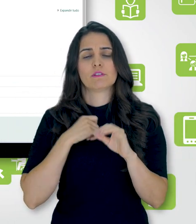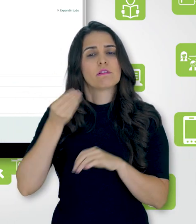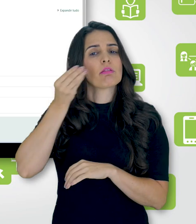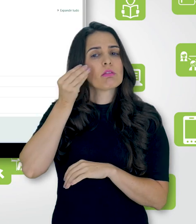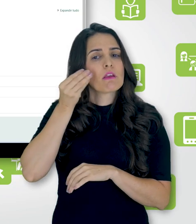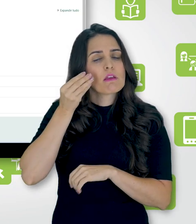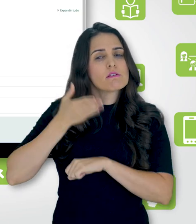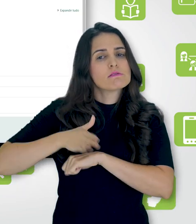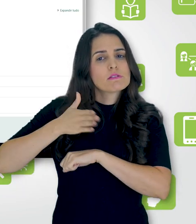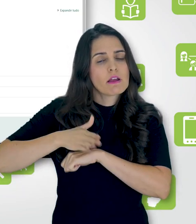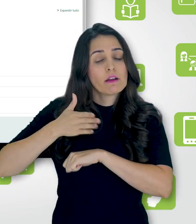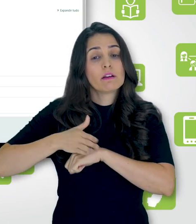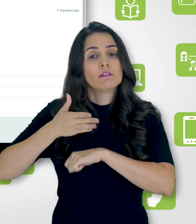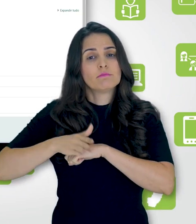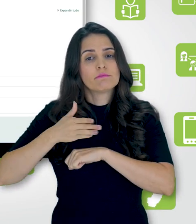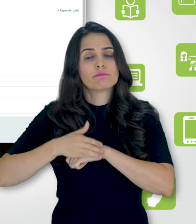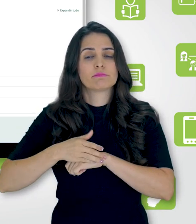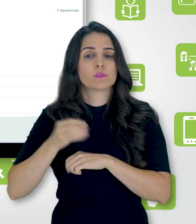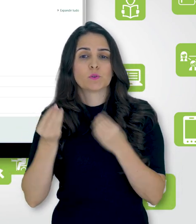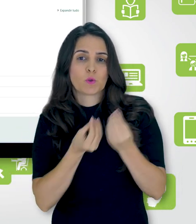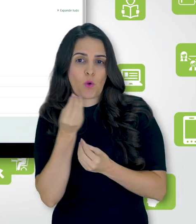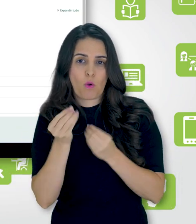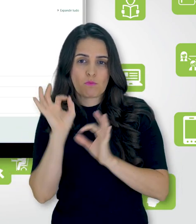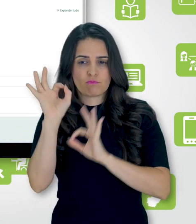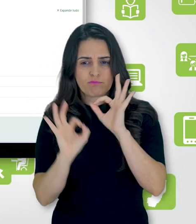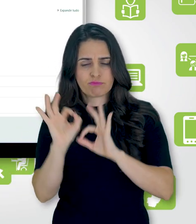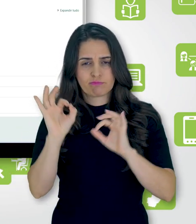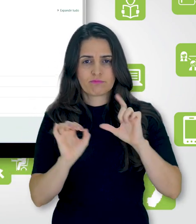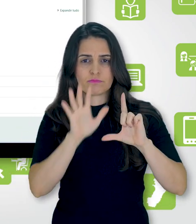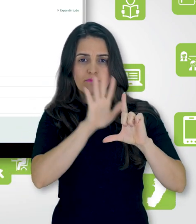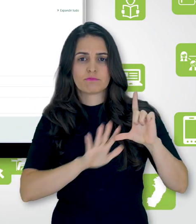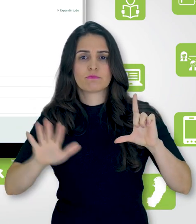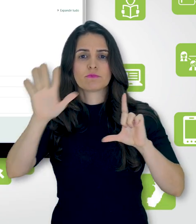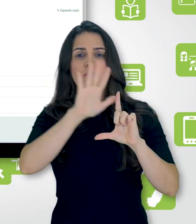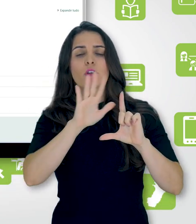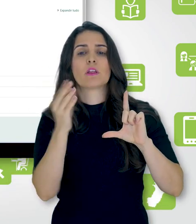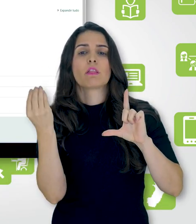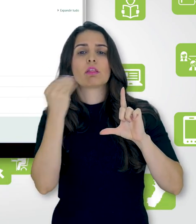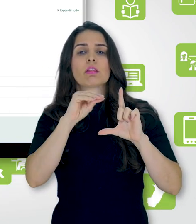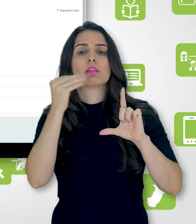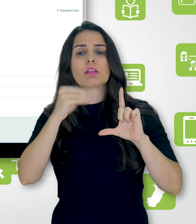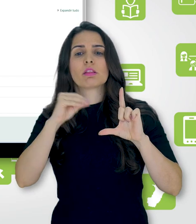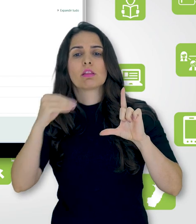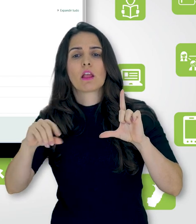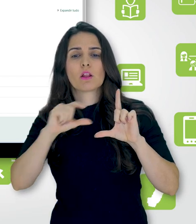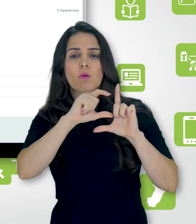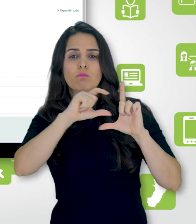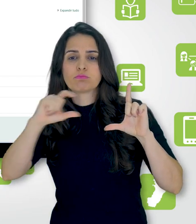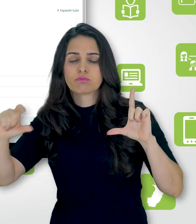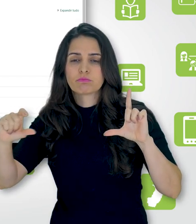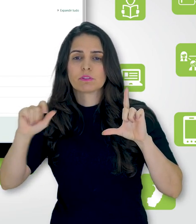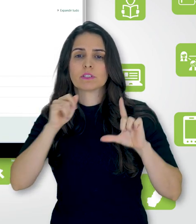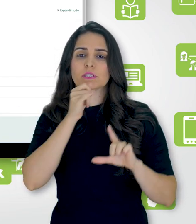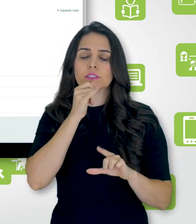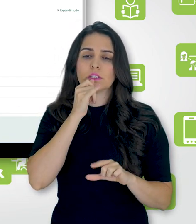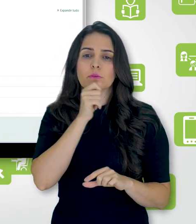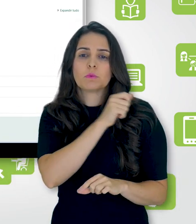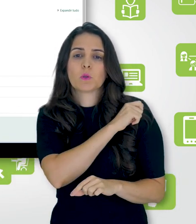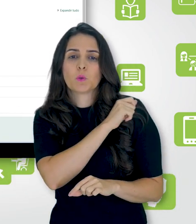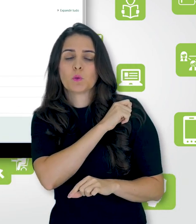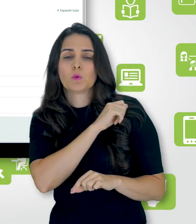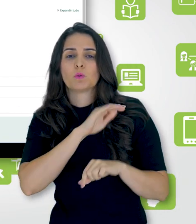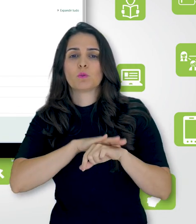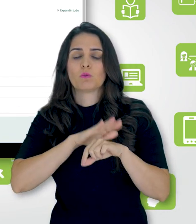escolher essa aqui com pressão, e se eu vou utilizar os ícones na barra, ou seja, se o aluno fez,